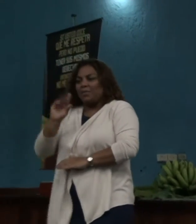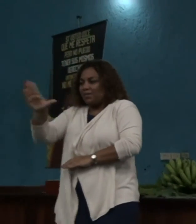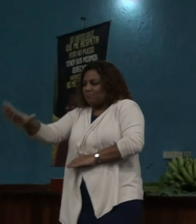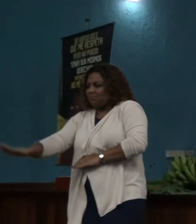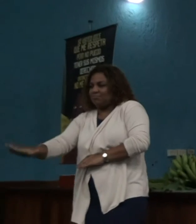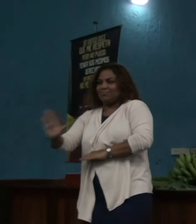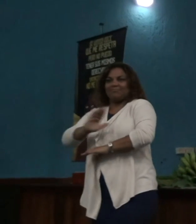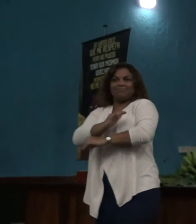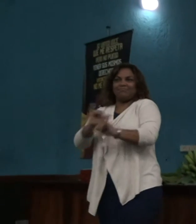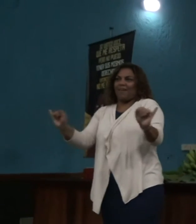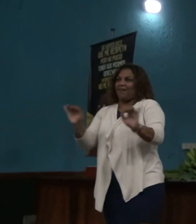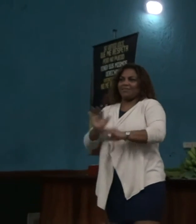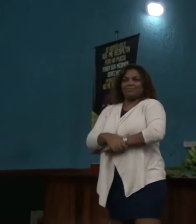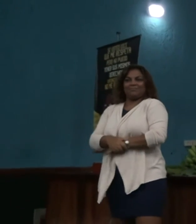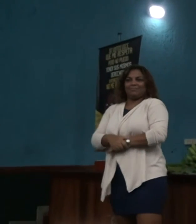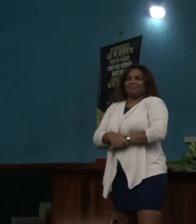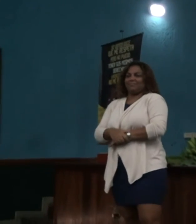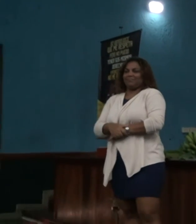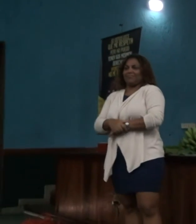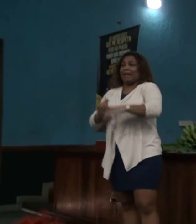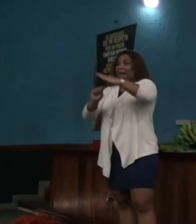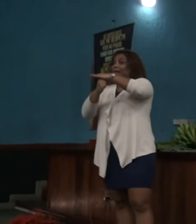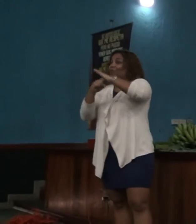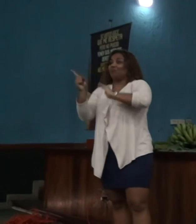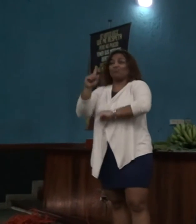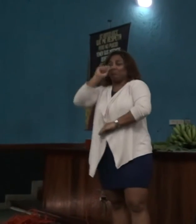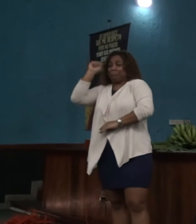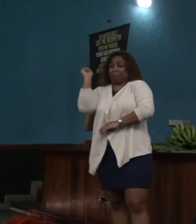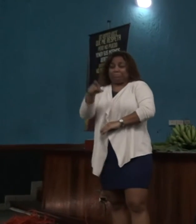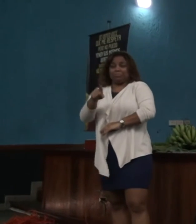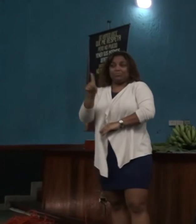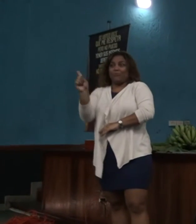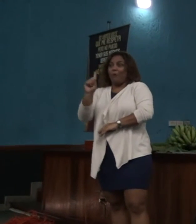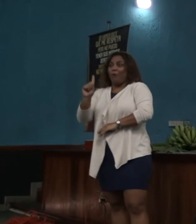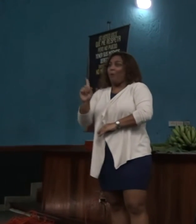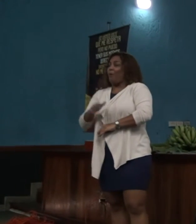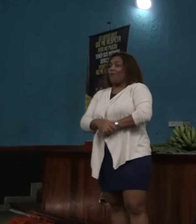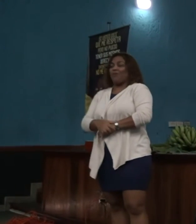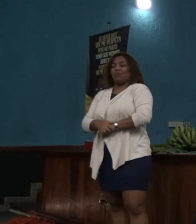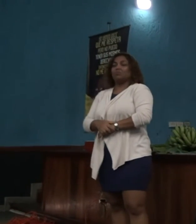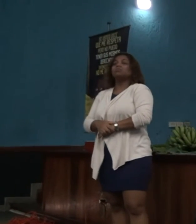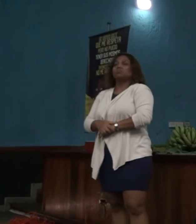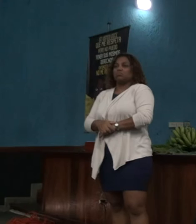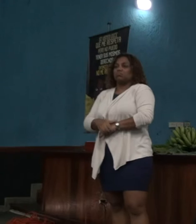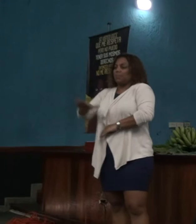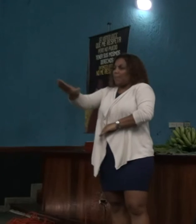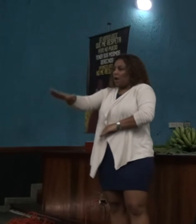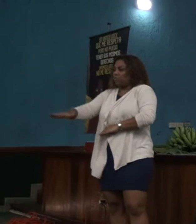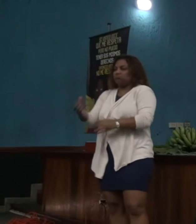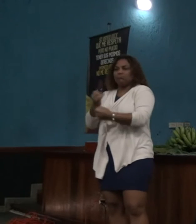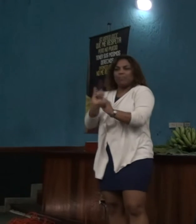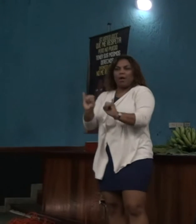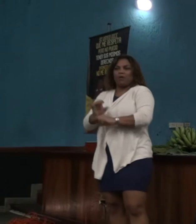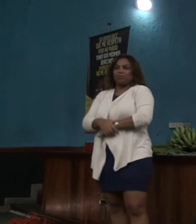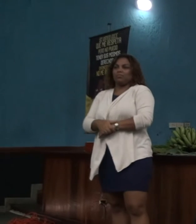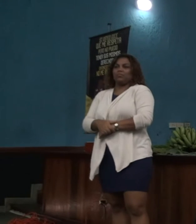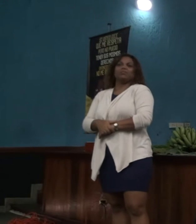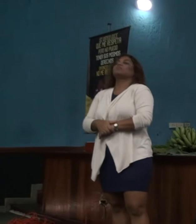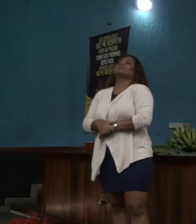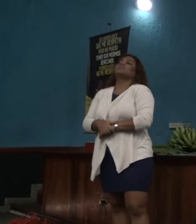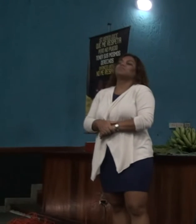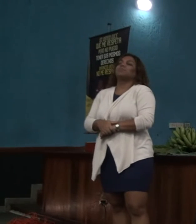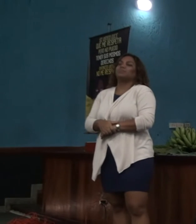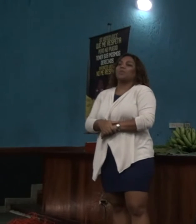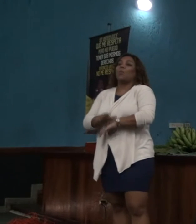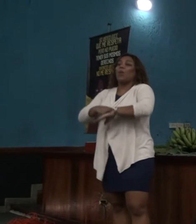persona se llama persona con discapacidad baja talla? Eso de enano, nosotros estamos poniéndole